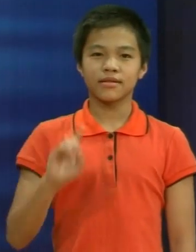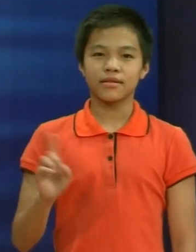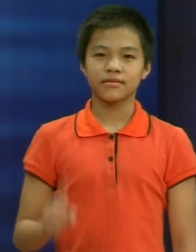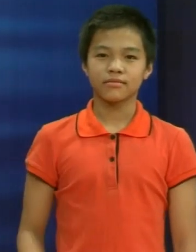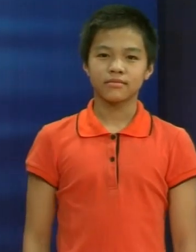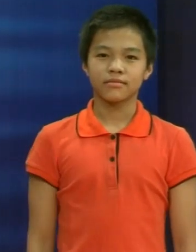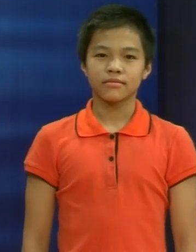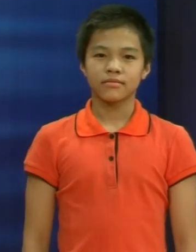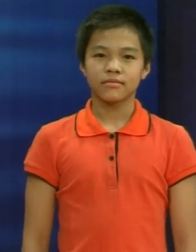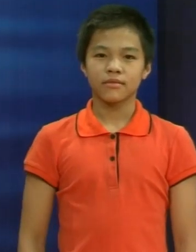Còn bạn thích uống gì